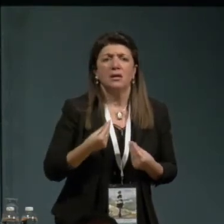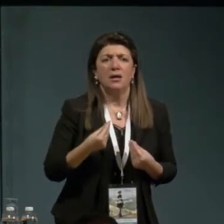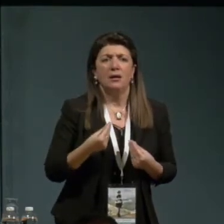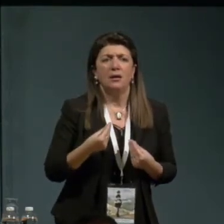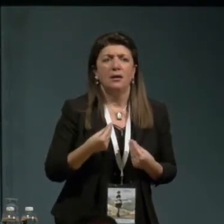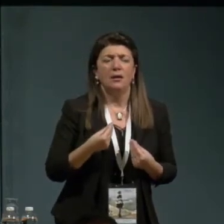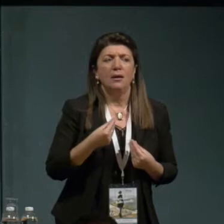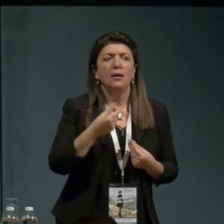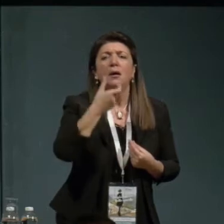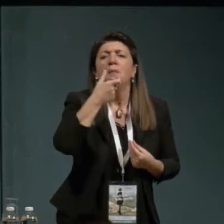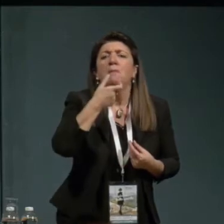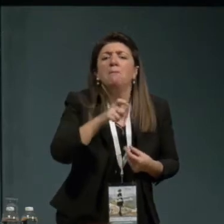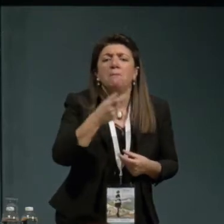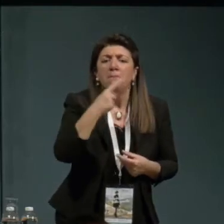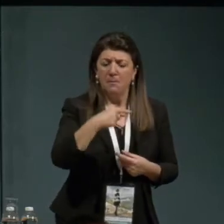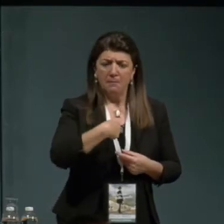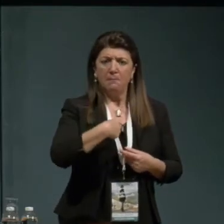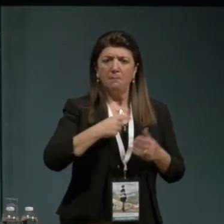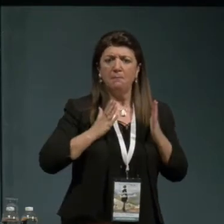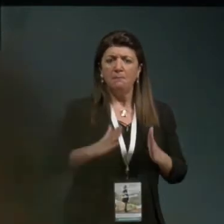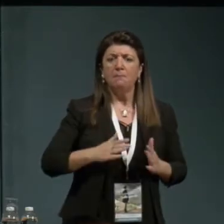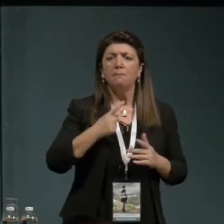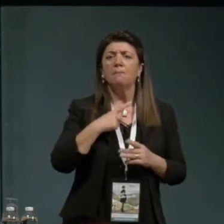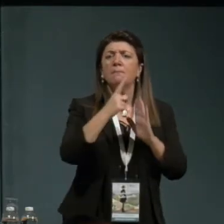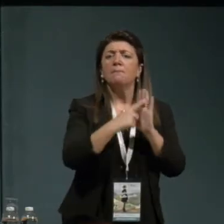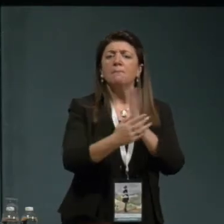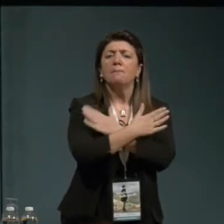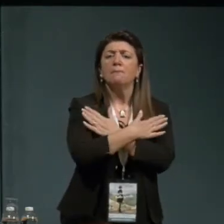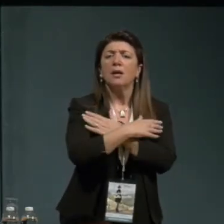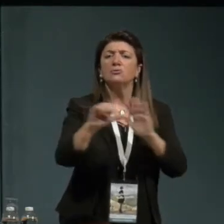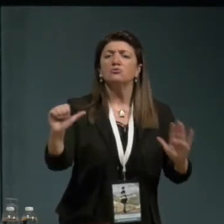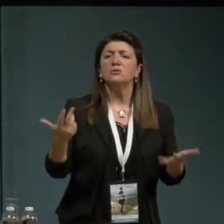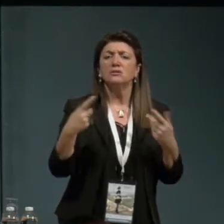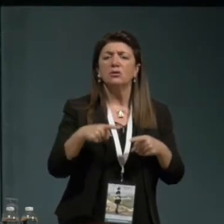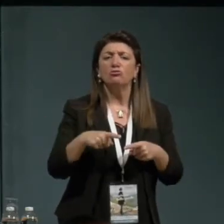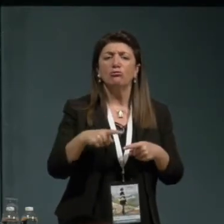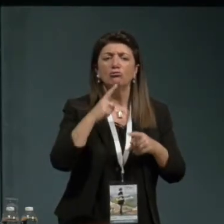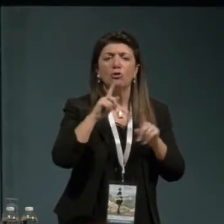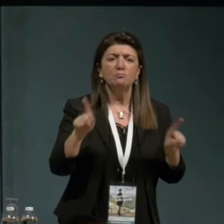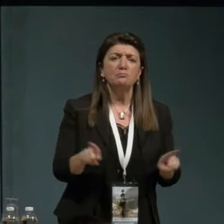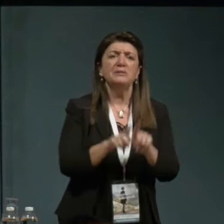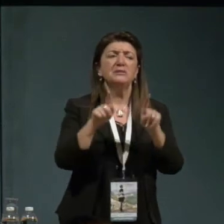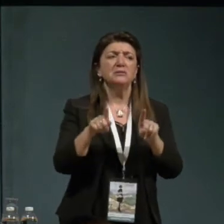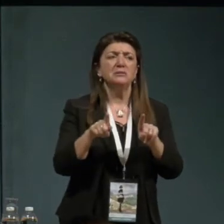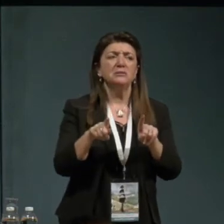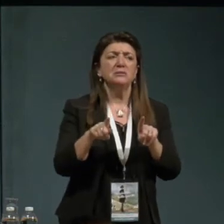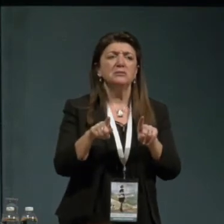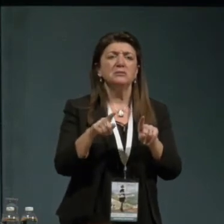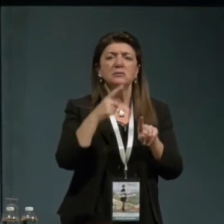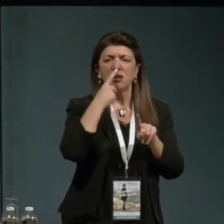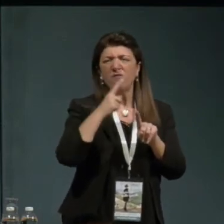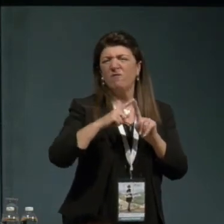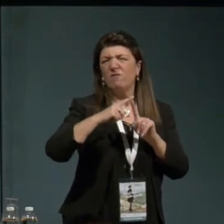maggio 68 si trova allo stesso tempo un